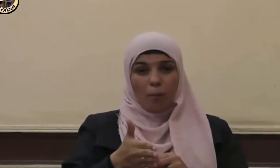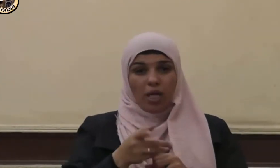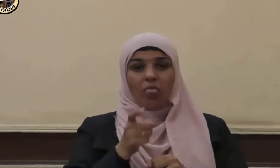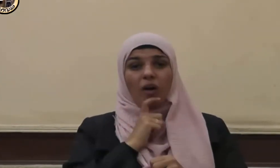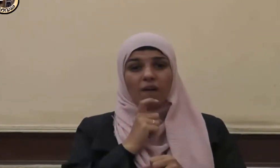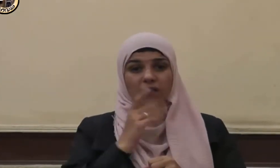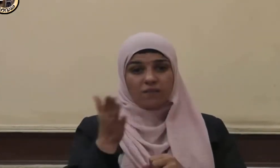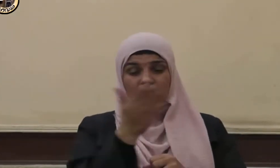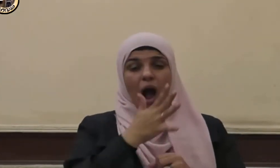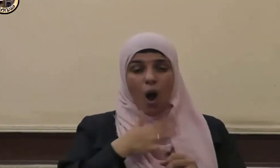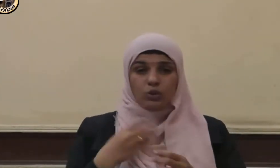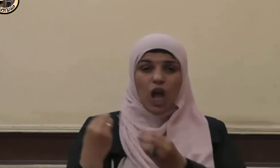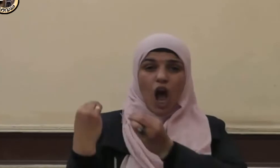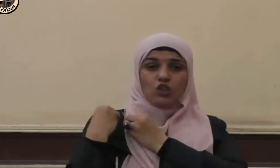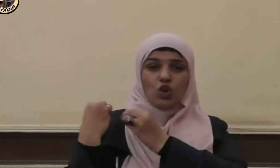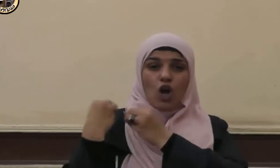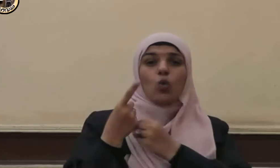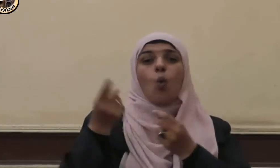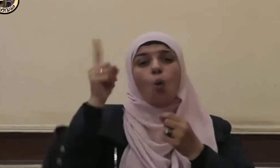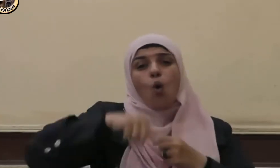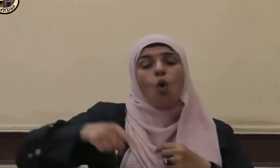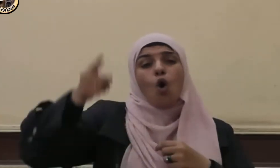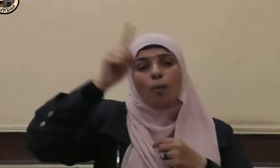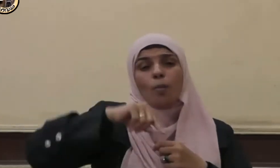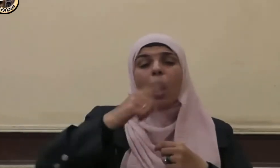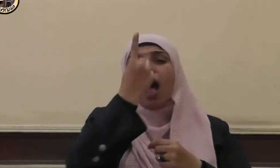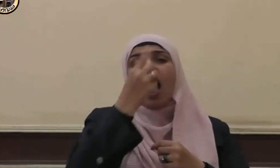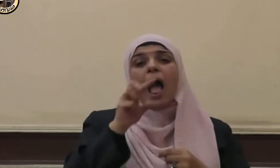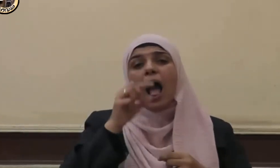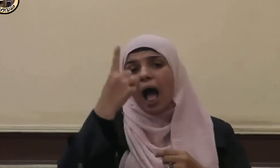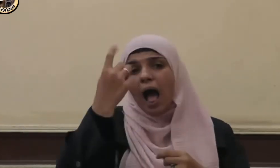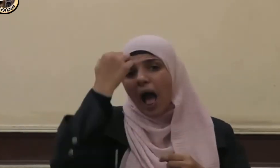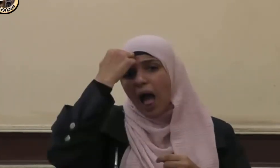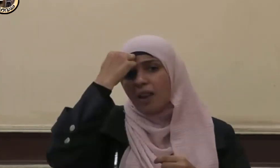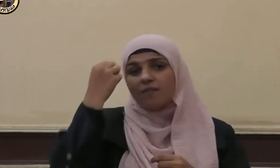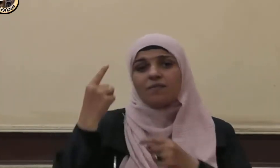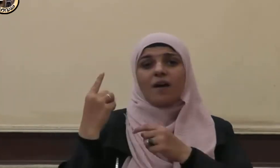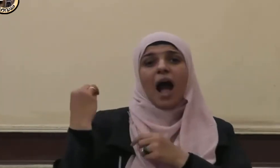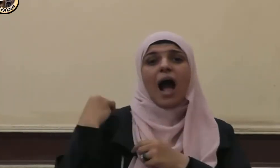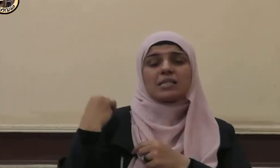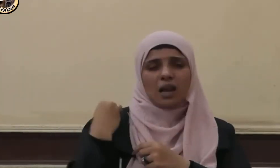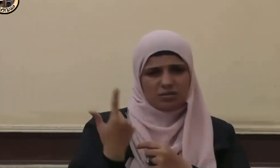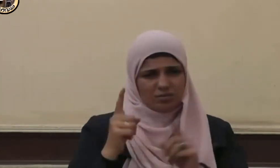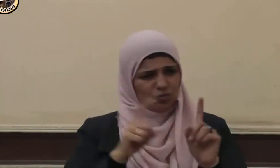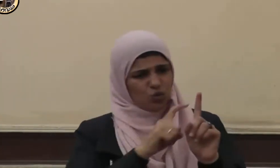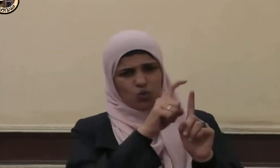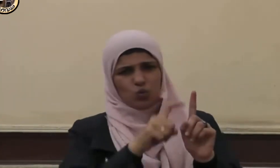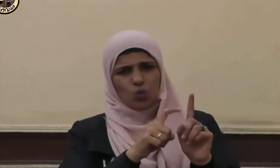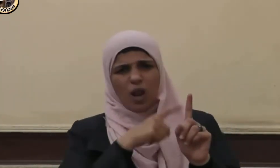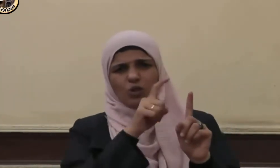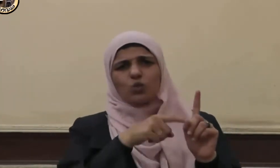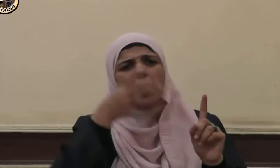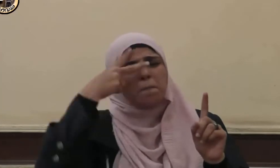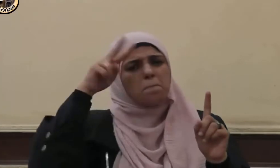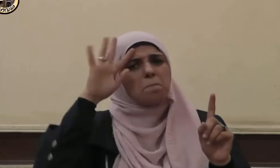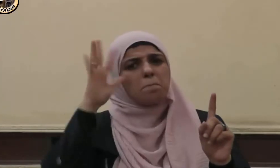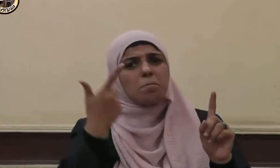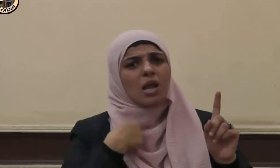يكسب كل يوم ألف حسنة فسأله سائل من دلساء كان